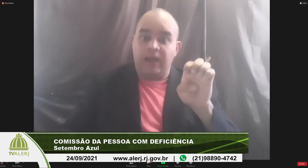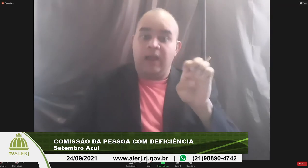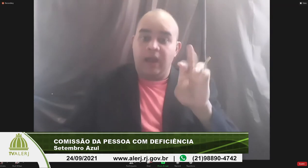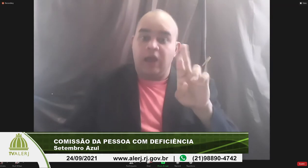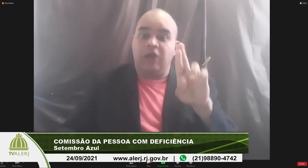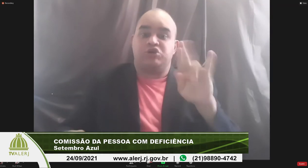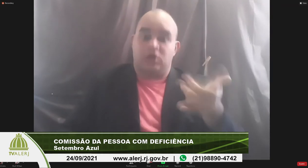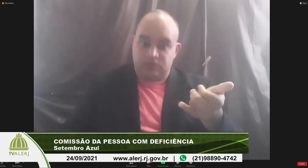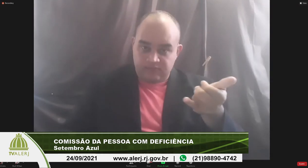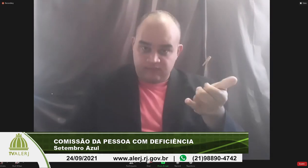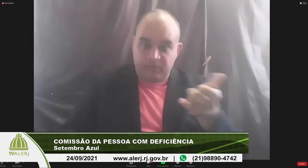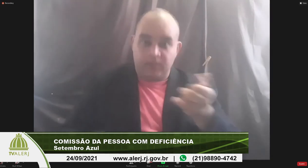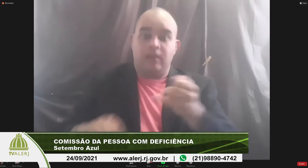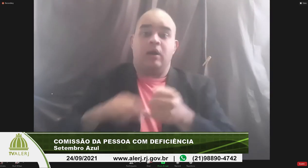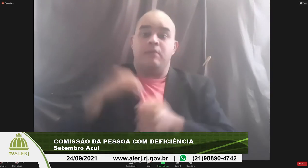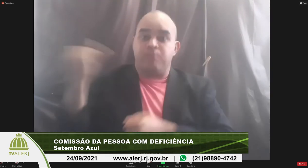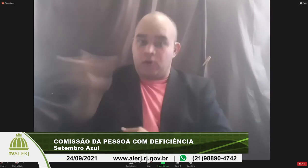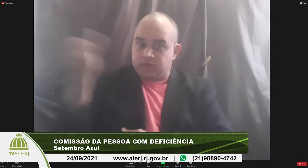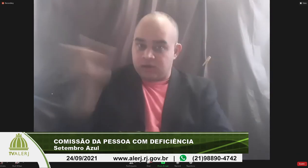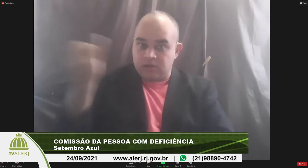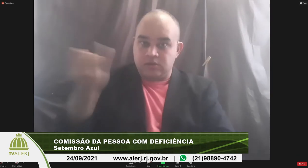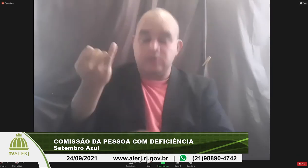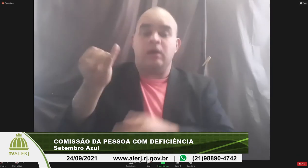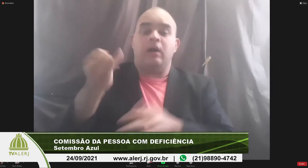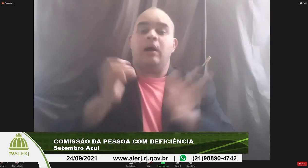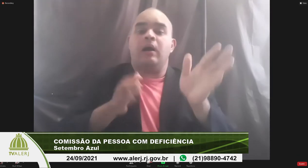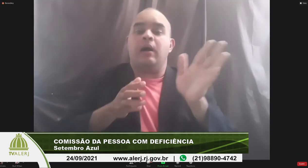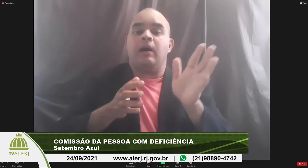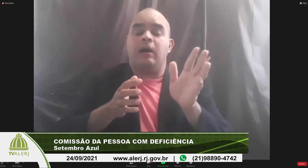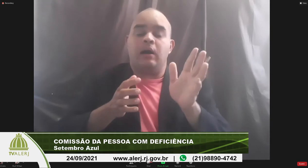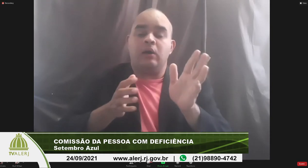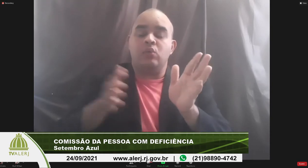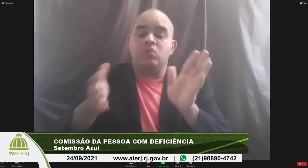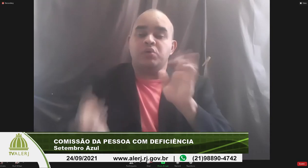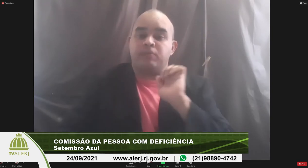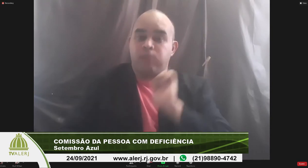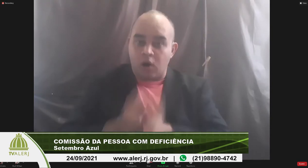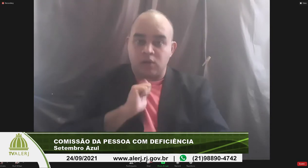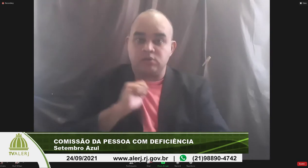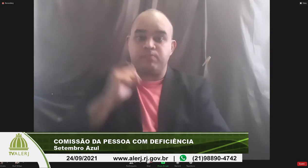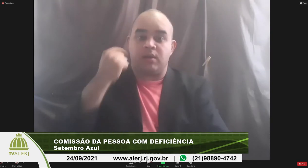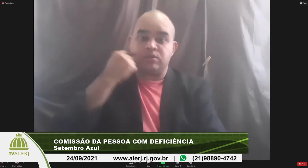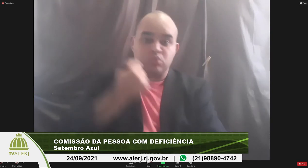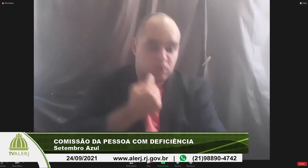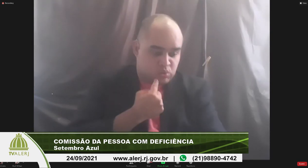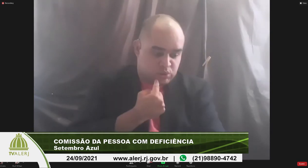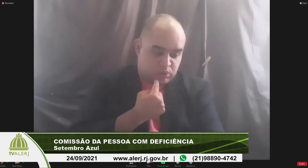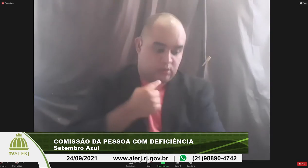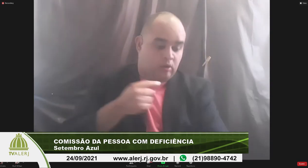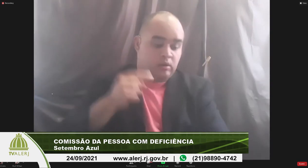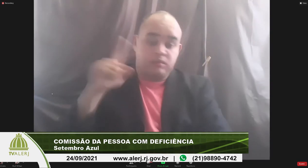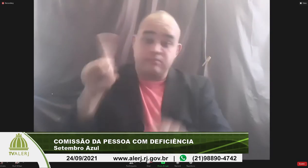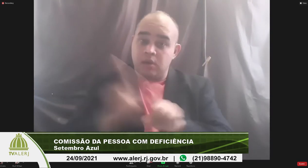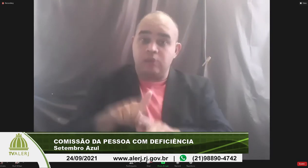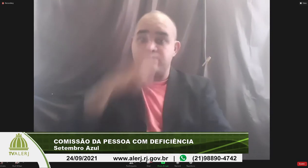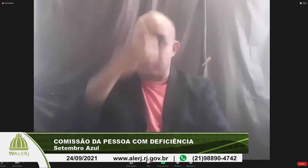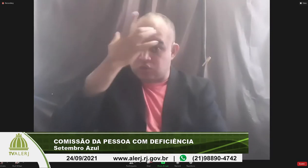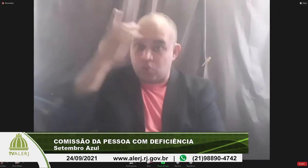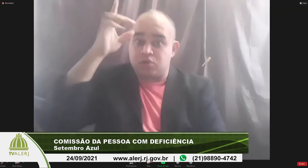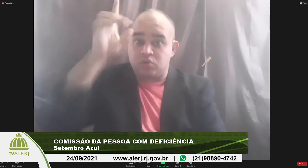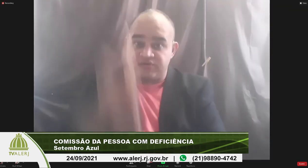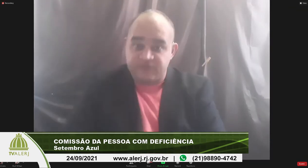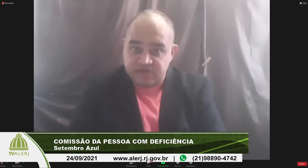FDSRJ é importante o esporte para surdo e também